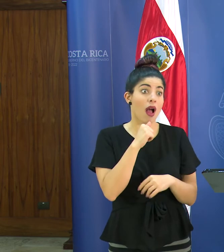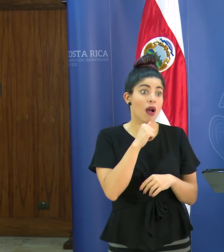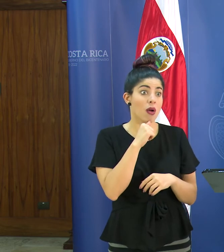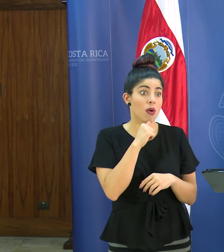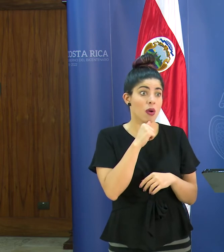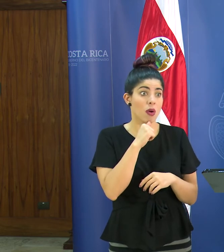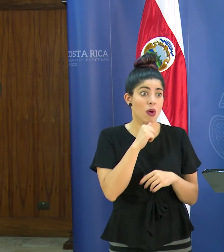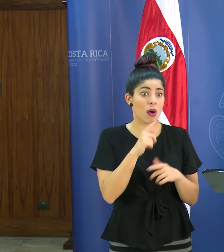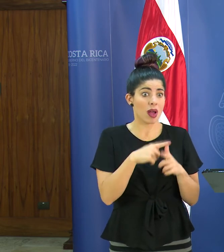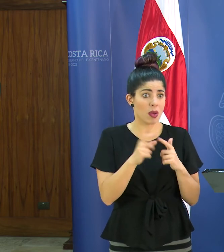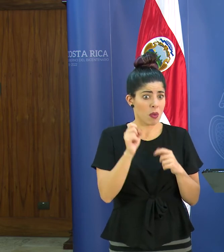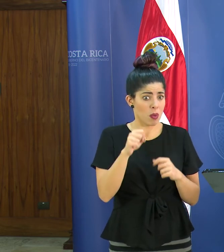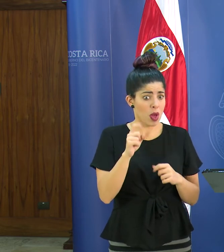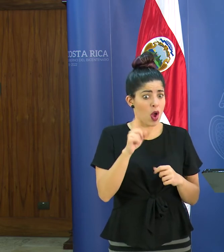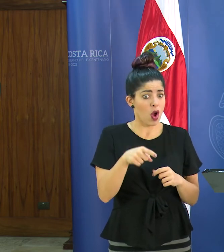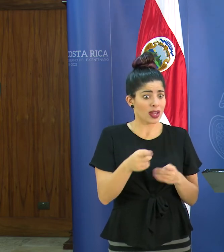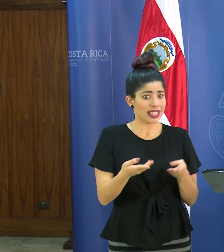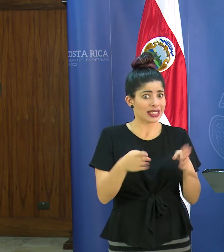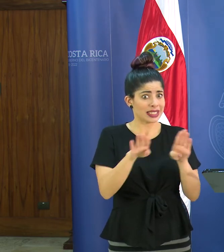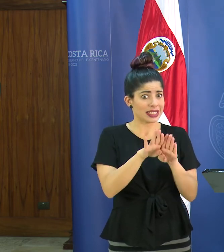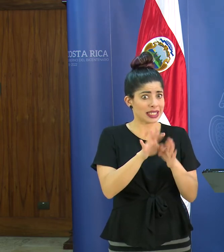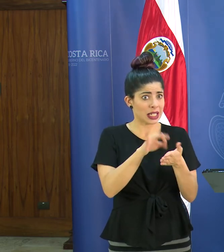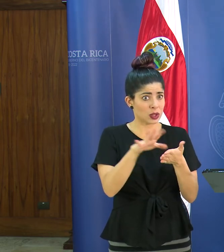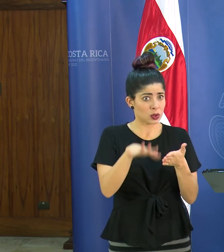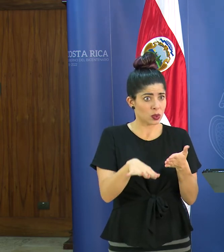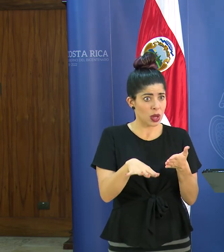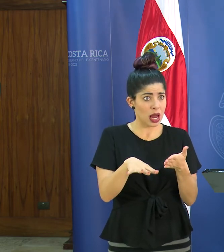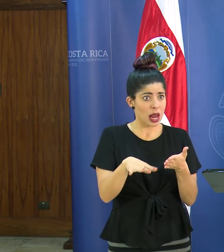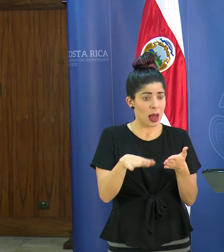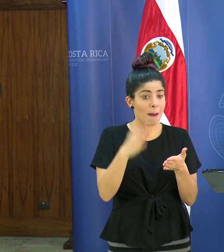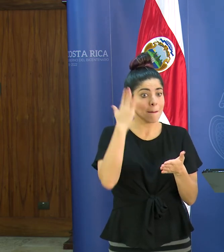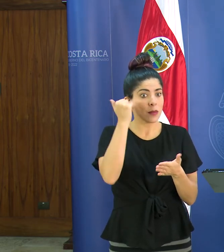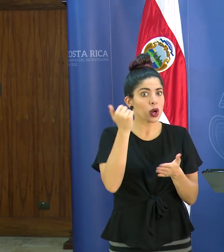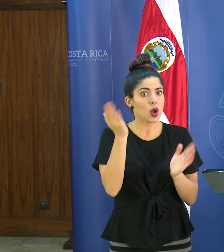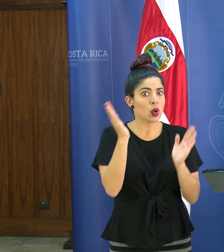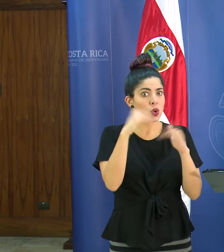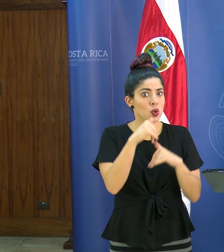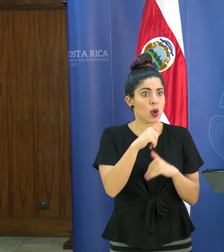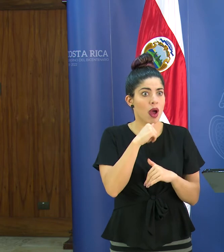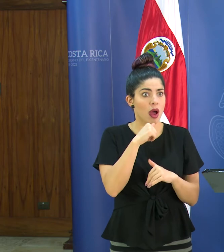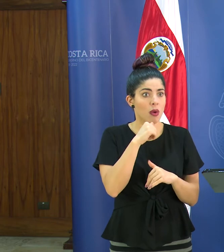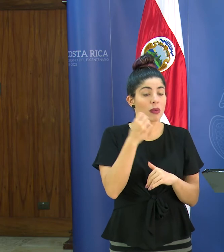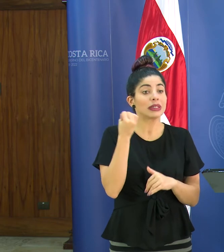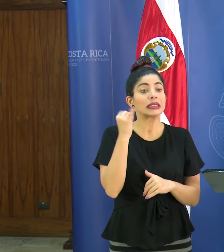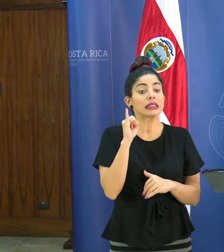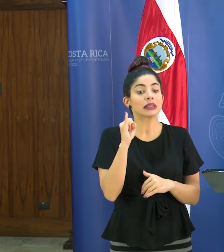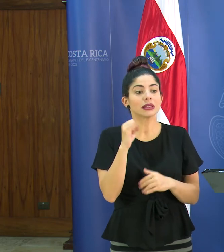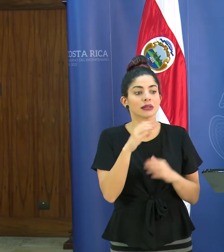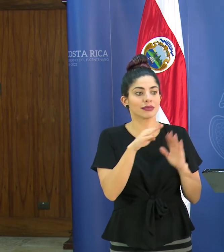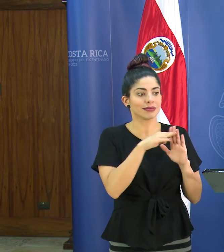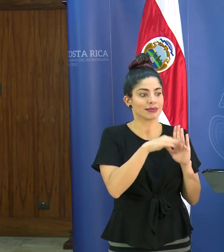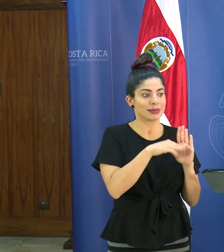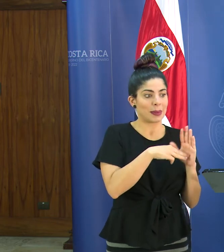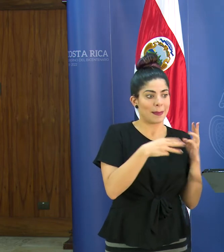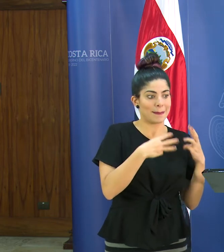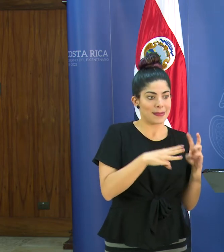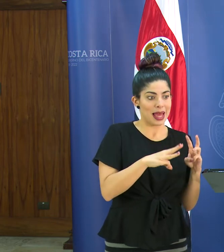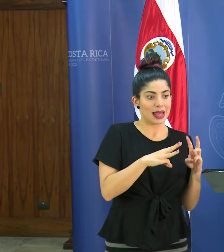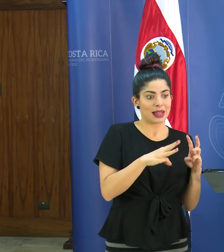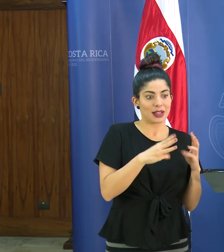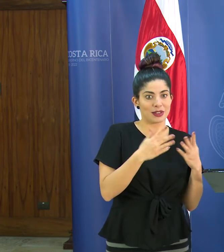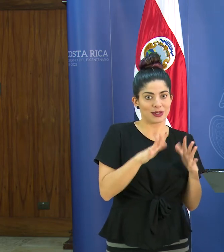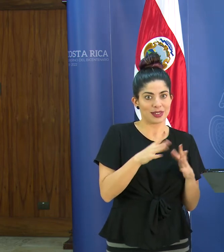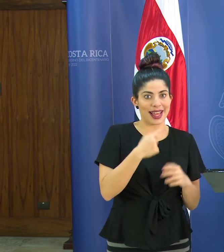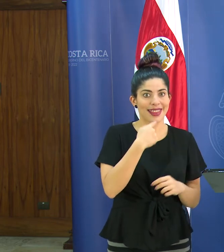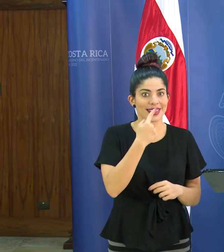podrían proceder a una orden de cierre del centro educativo específicamente por el faltante de líquido en caso de que todas estas medidas que ya ha dicho